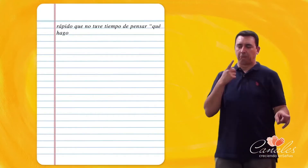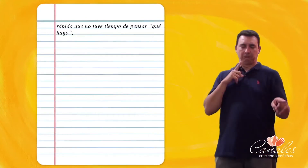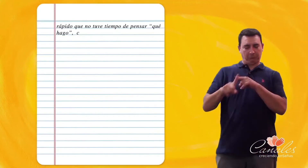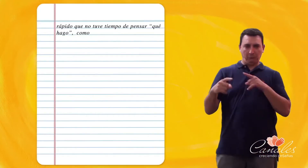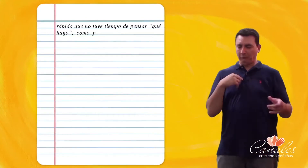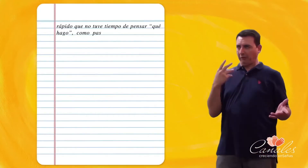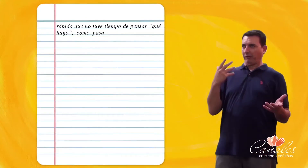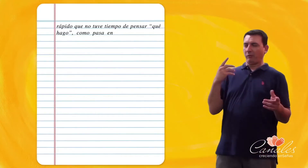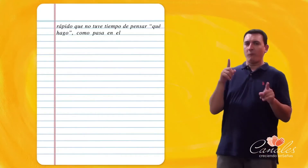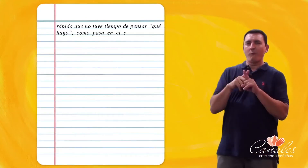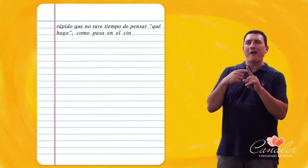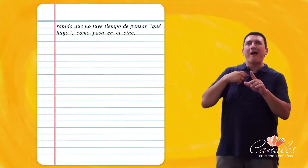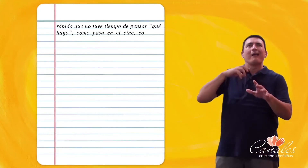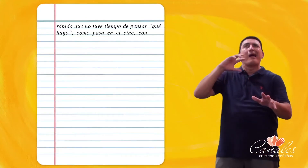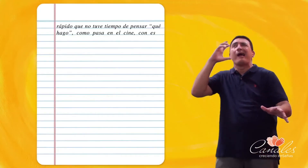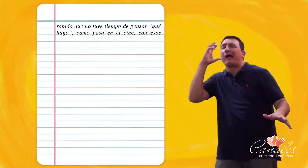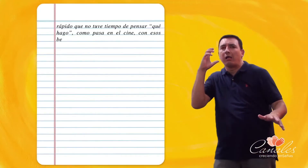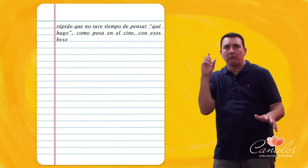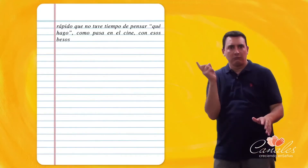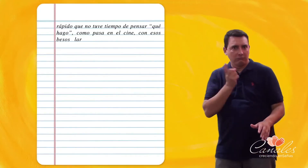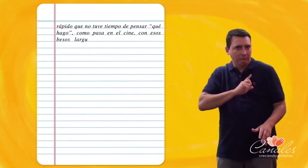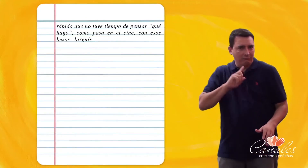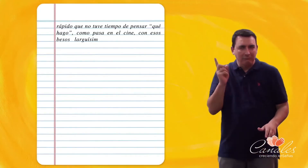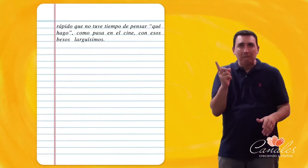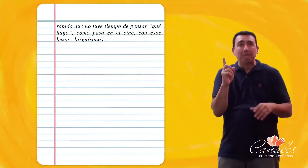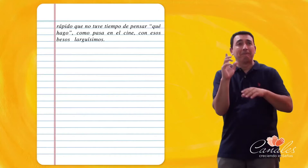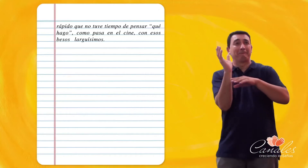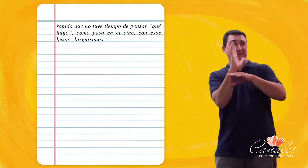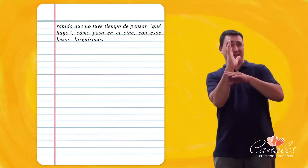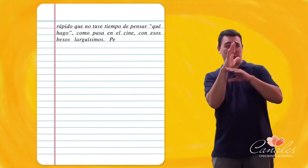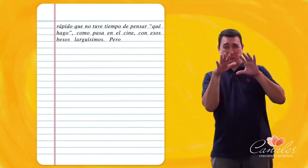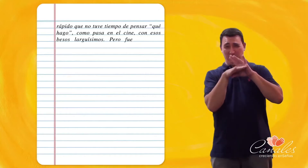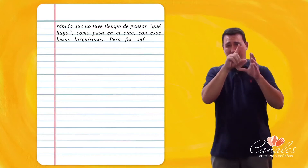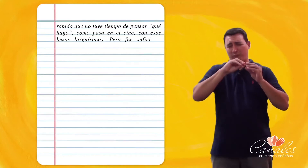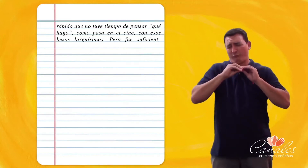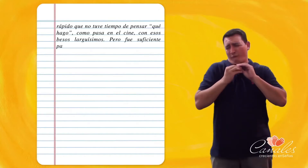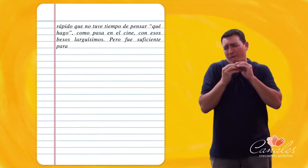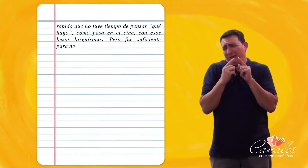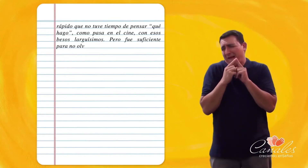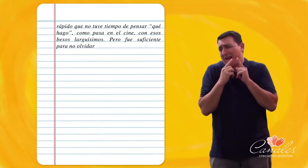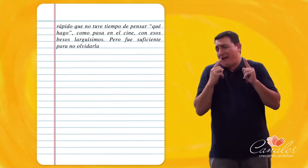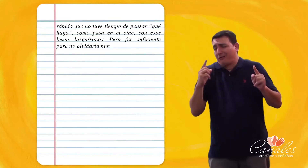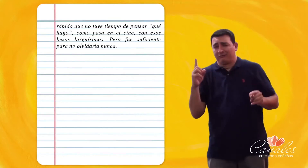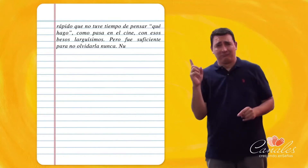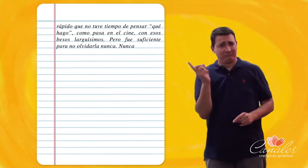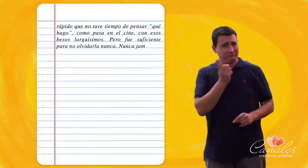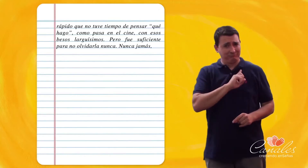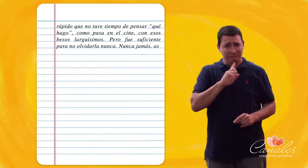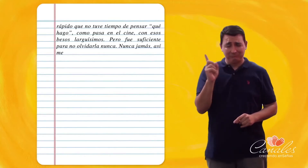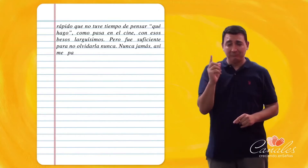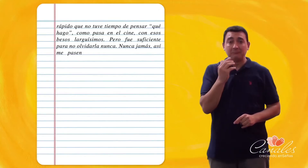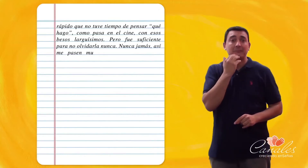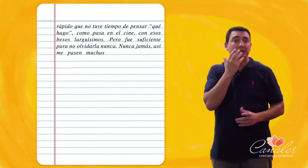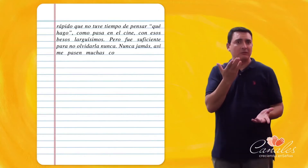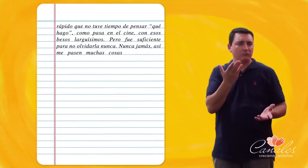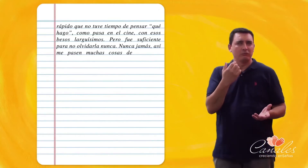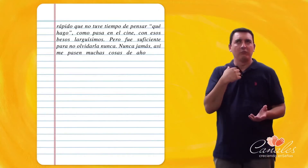pensar ¿Qué hago? Como pasa en el cine Con esos besos Larguísimos Pero fue suficiente Para no olvidarla Nunca